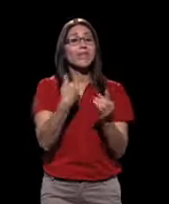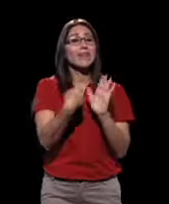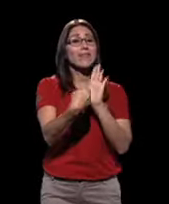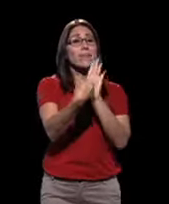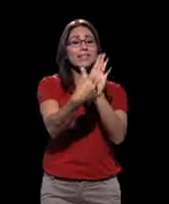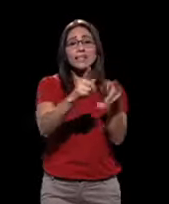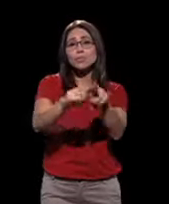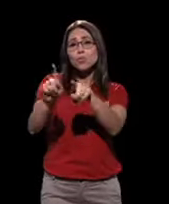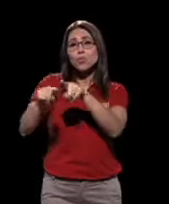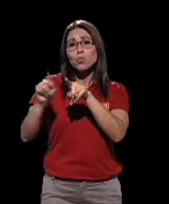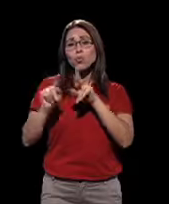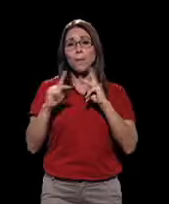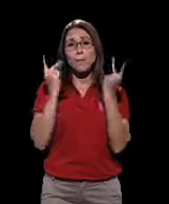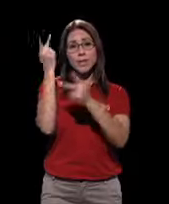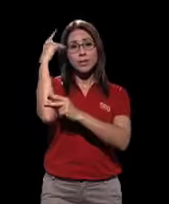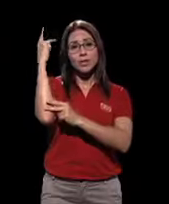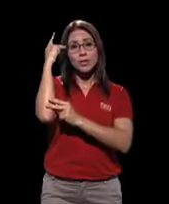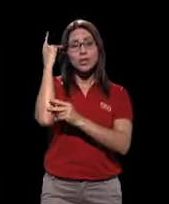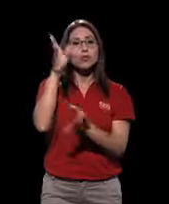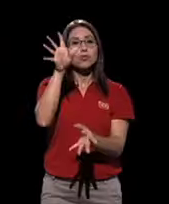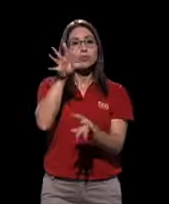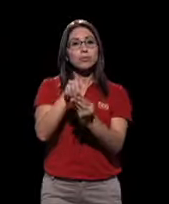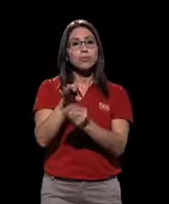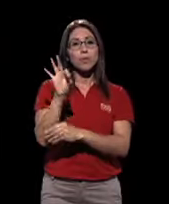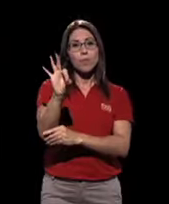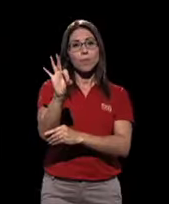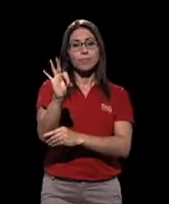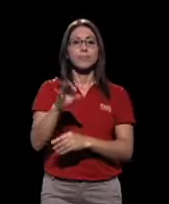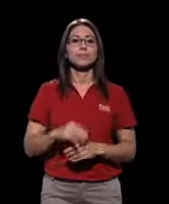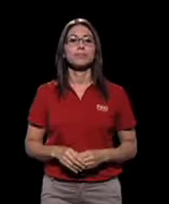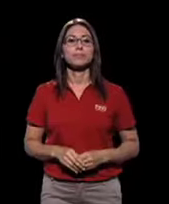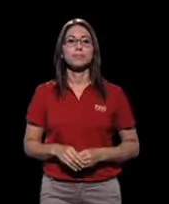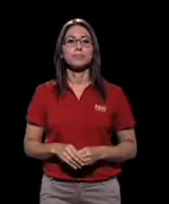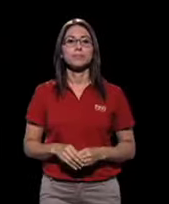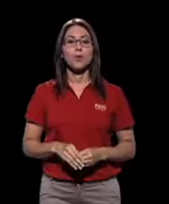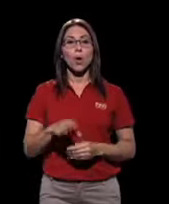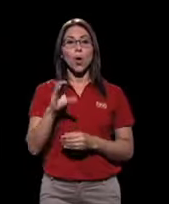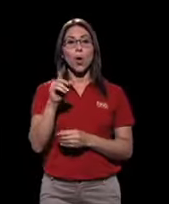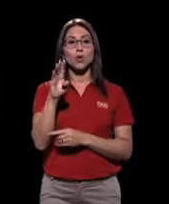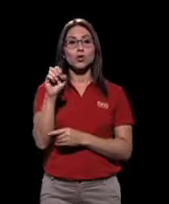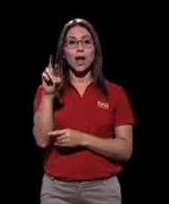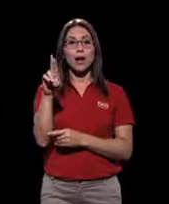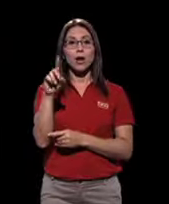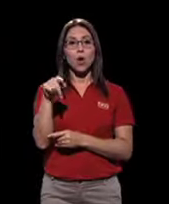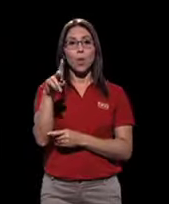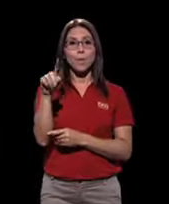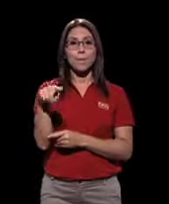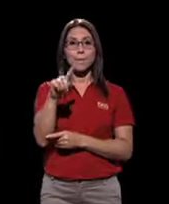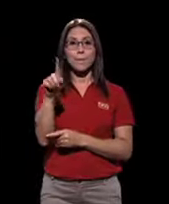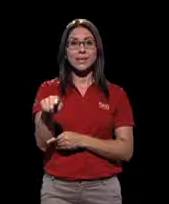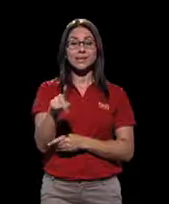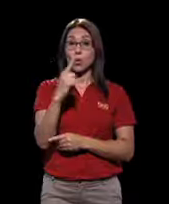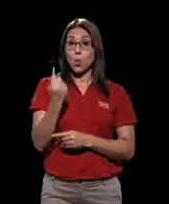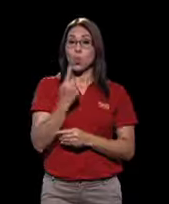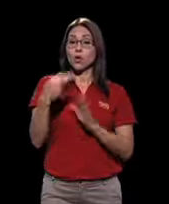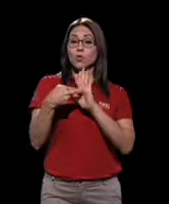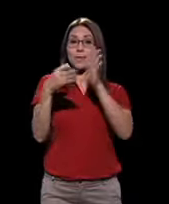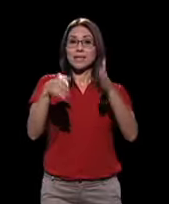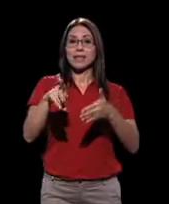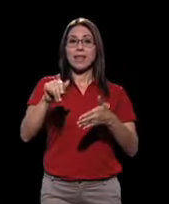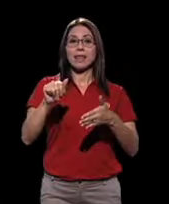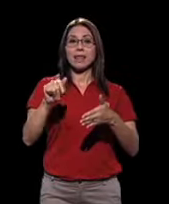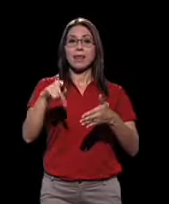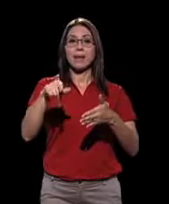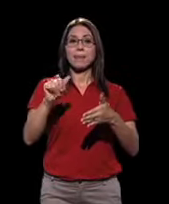representación de gran diversidad de partidos, nueve para ser exactos. Oscar López, como único representante del